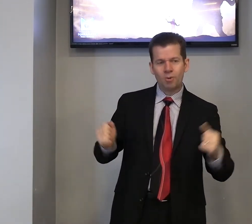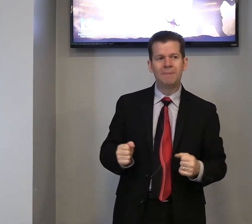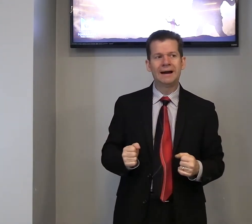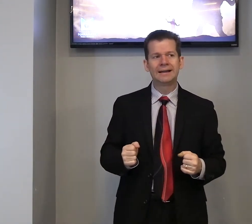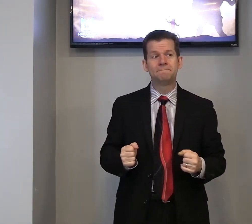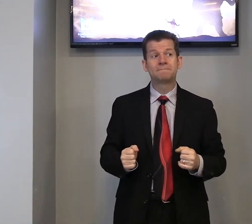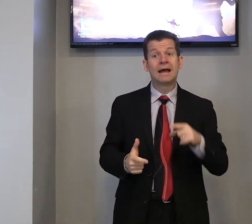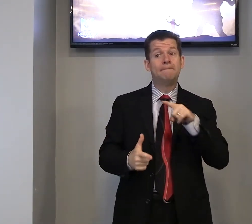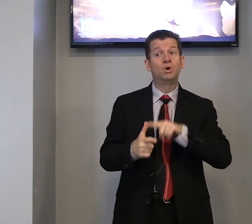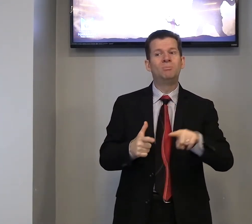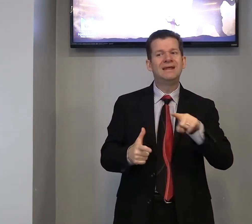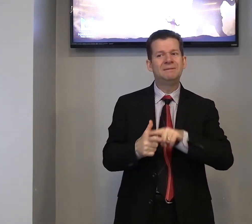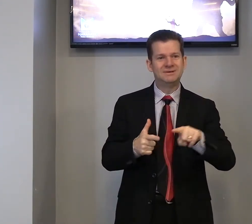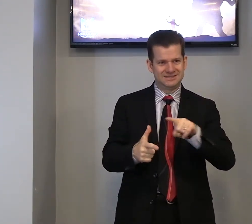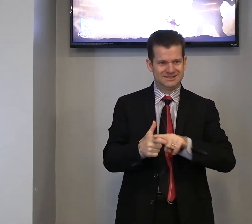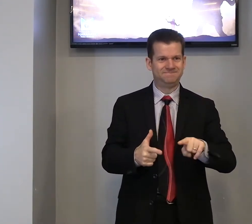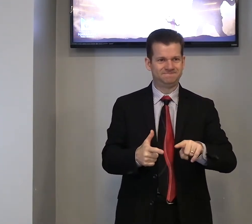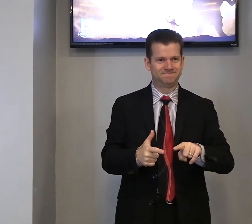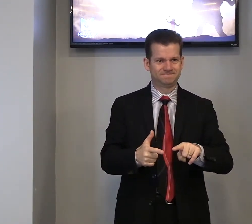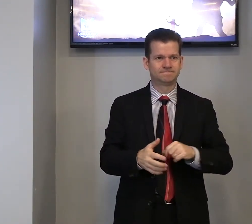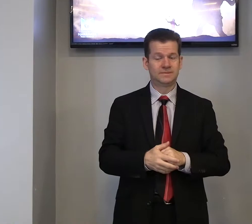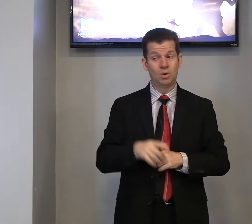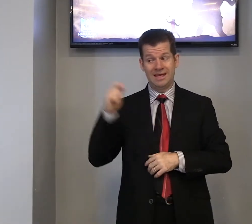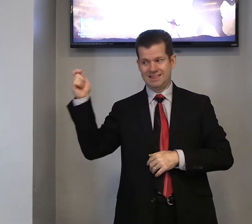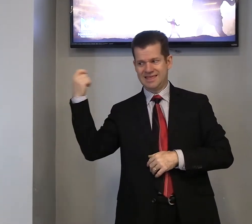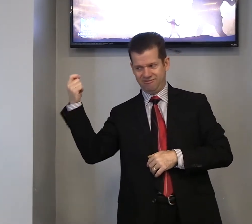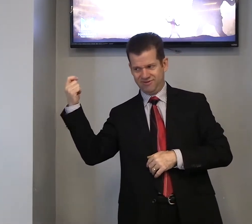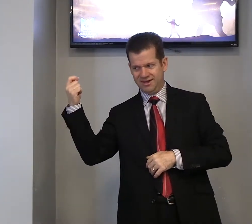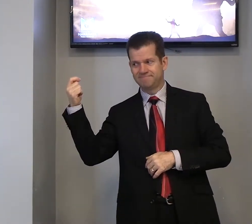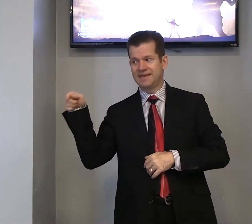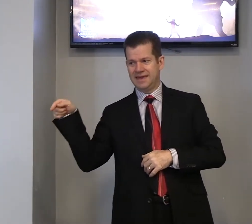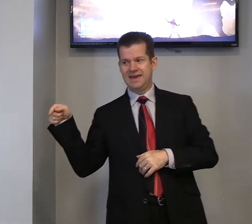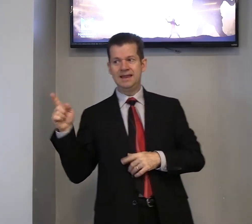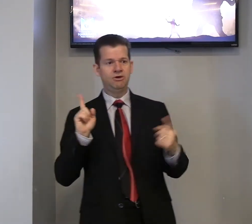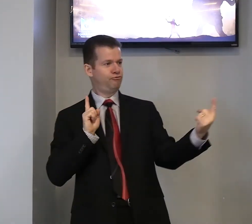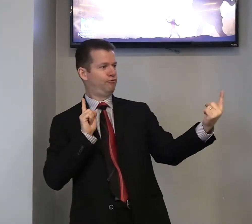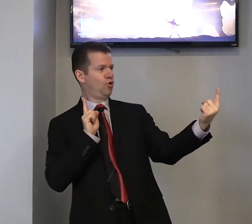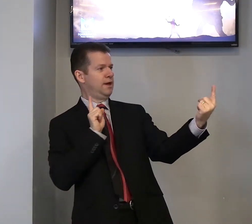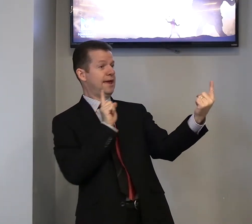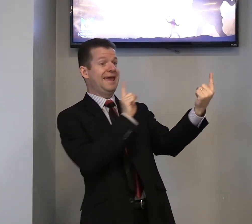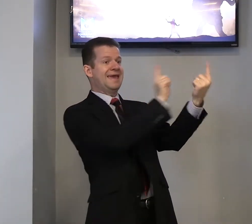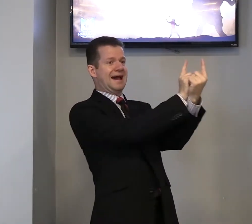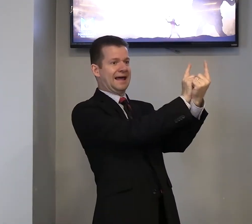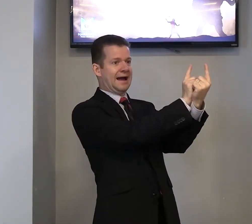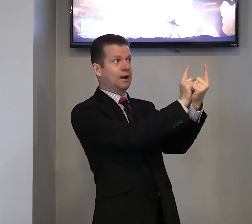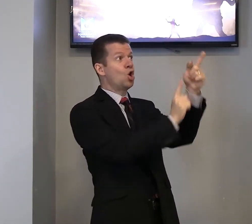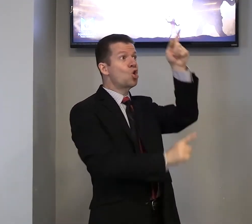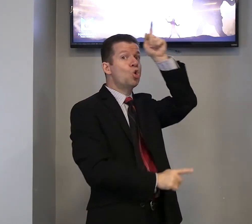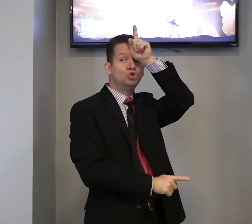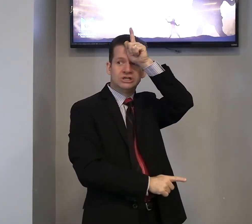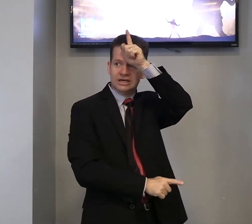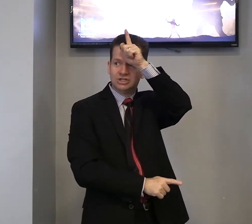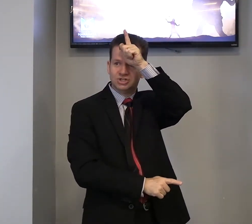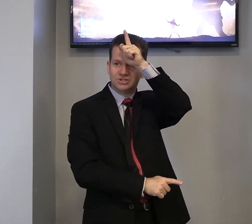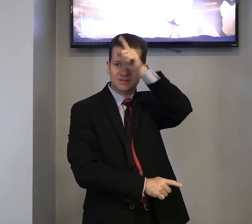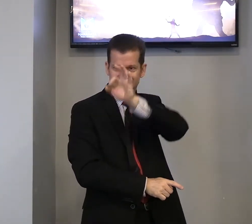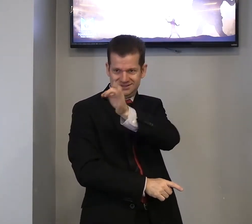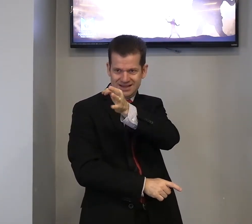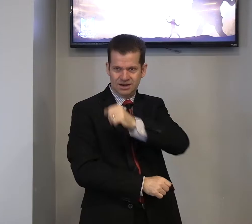compara a problemas. Então, Davi, ele foi encarar com um gigante, certo?